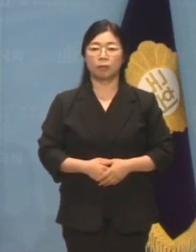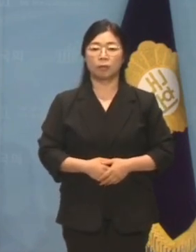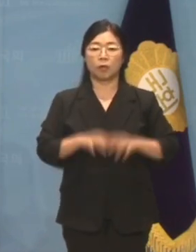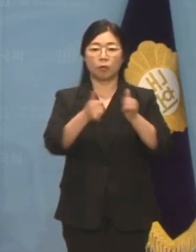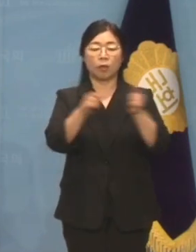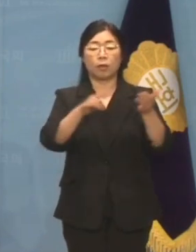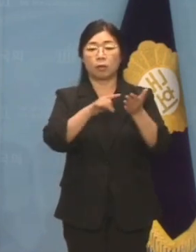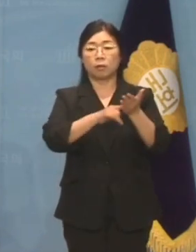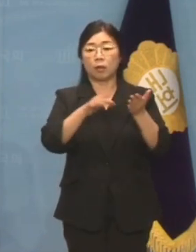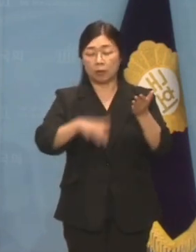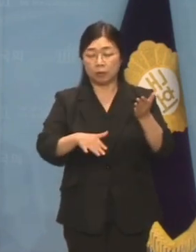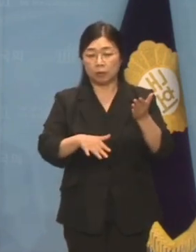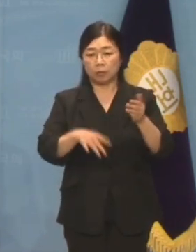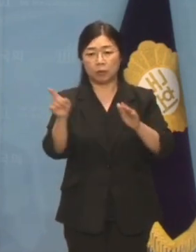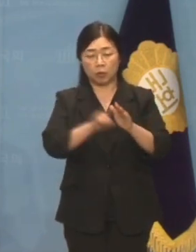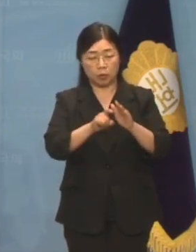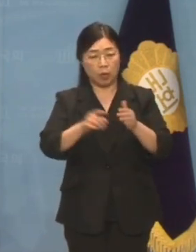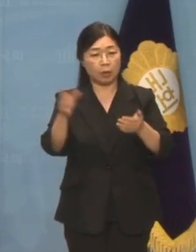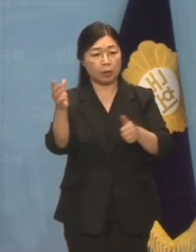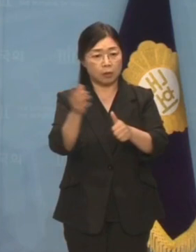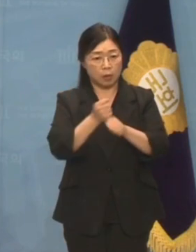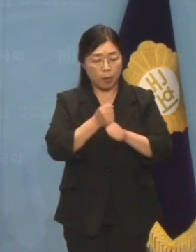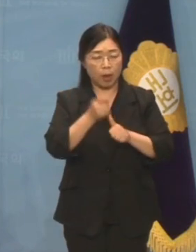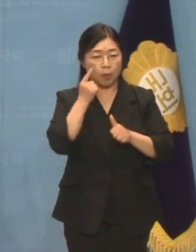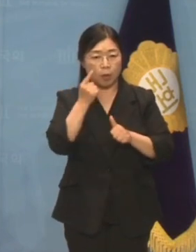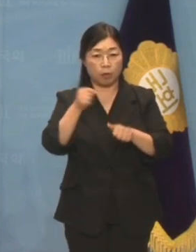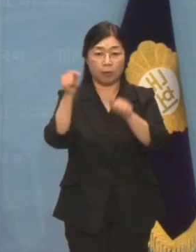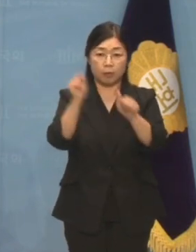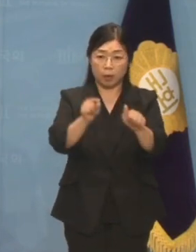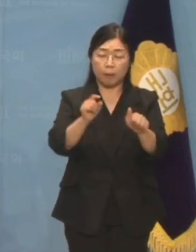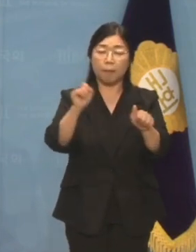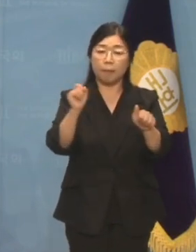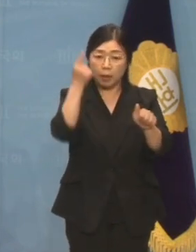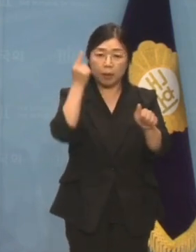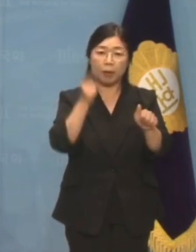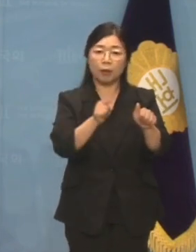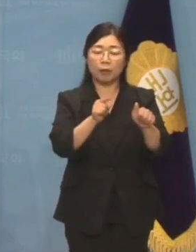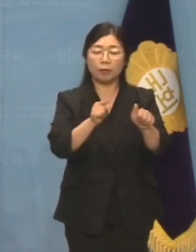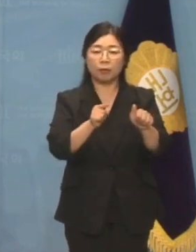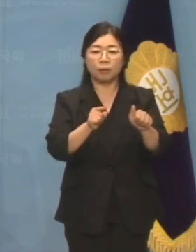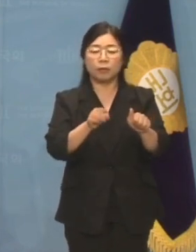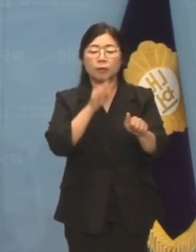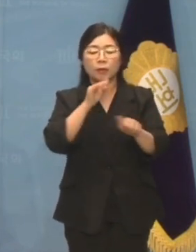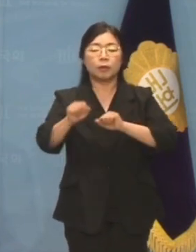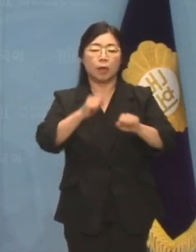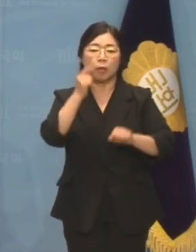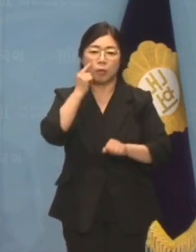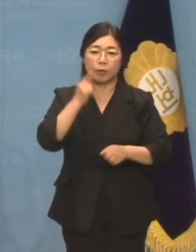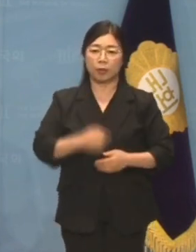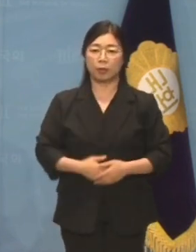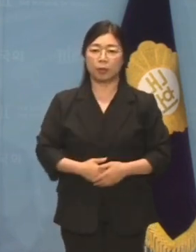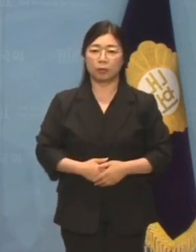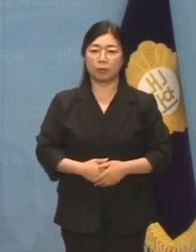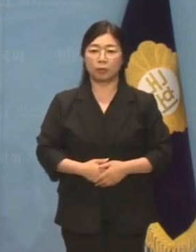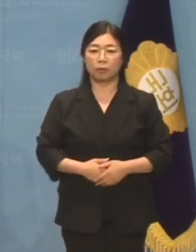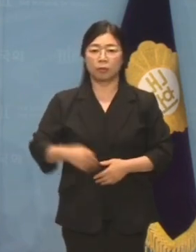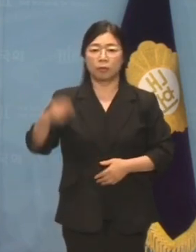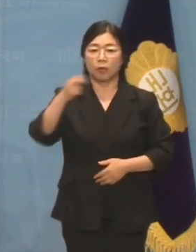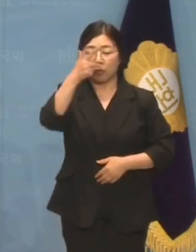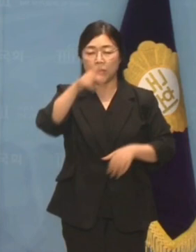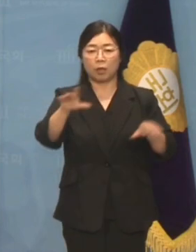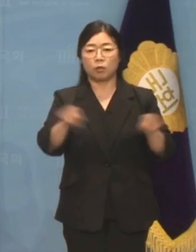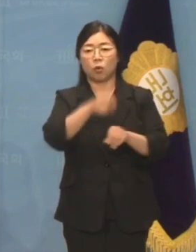국민혈세 도둑 잡으라고 명령하셨죠? 잡아봅시다. 검찰총장 특활비